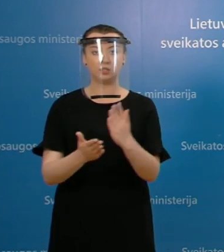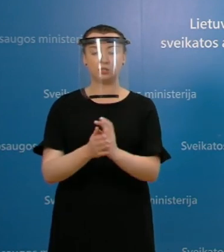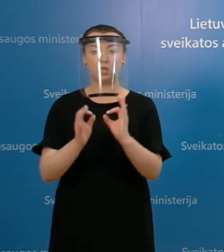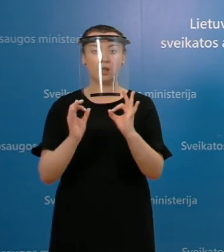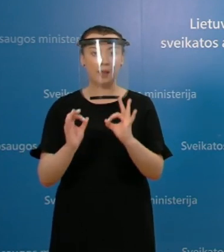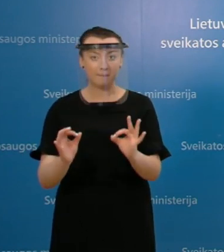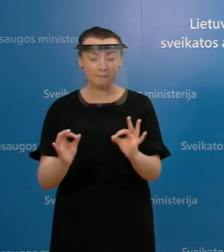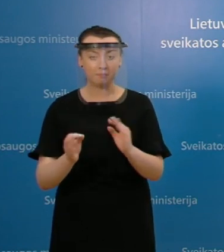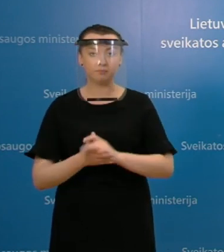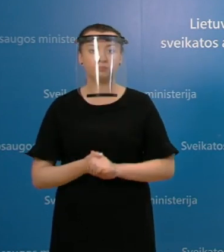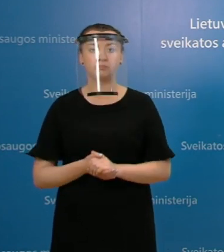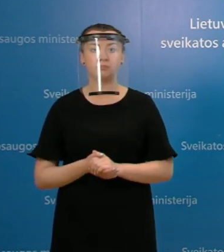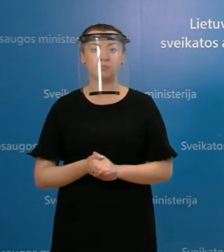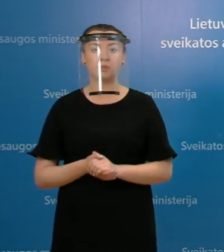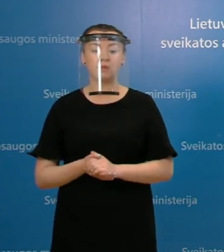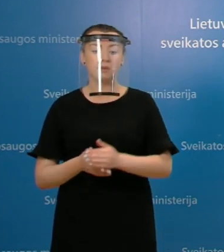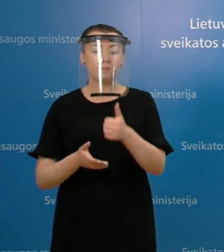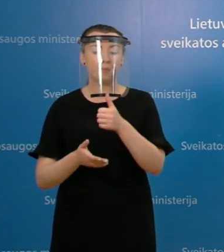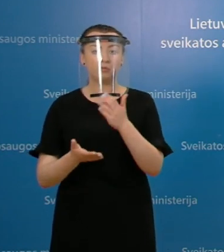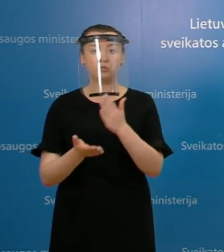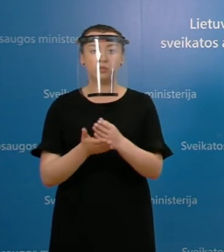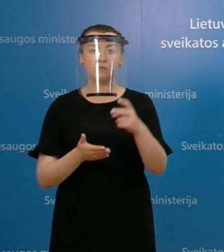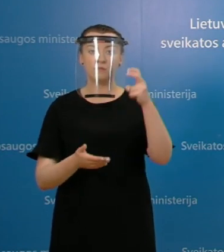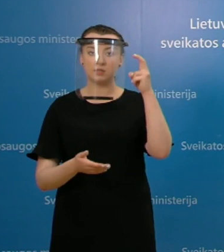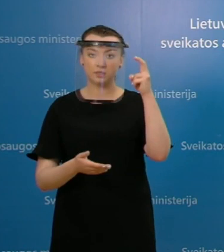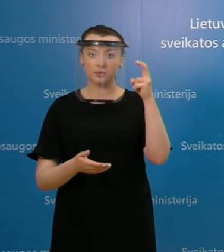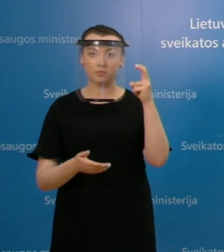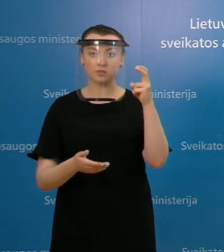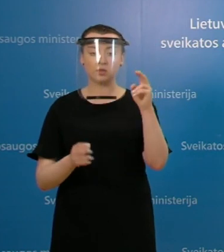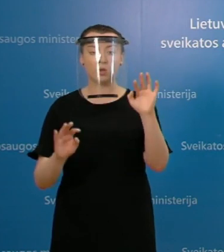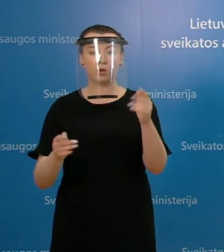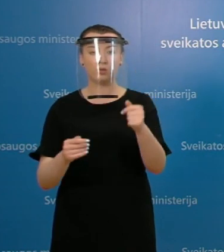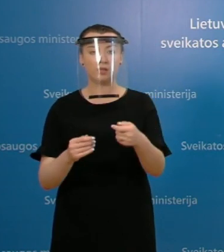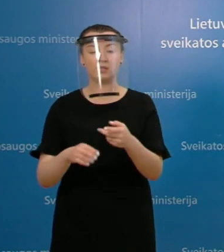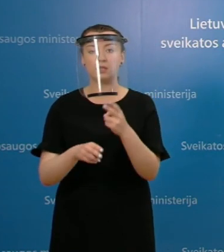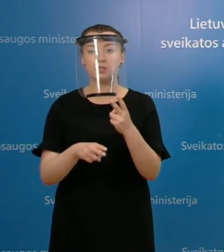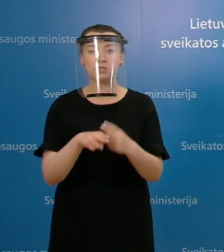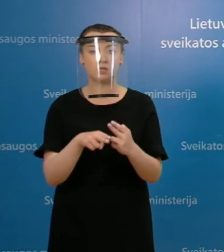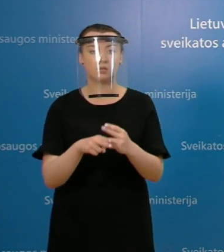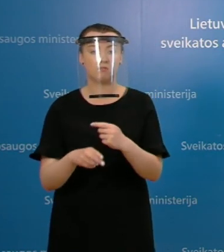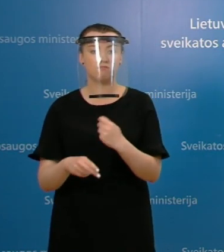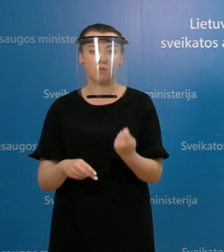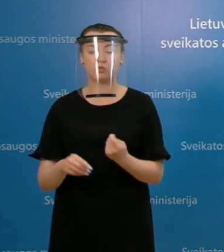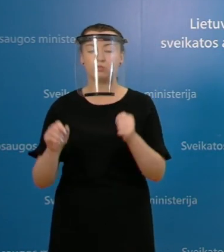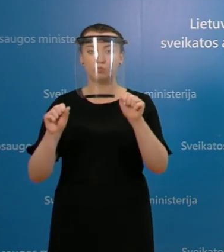kad iš tų šalių galima tiesiog atvykti, iš ten gali būti atnaujinami